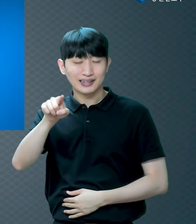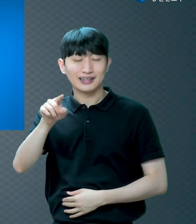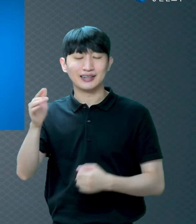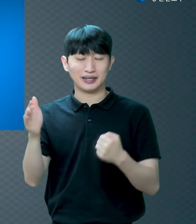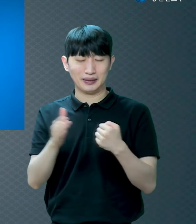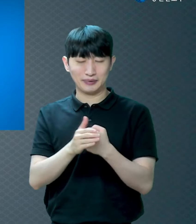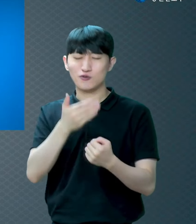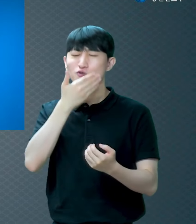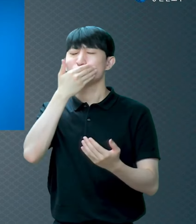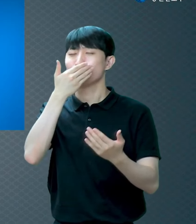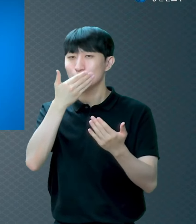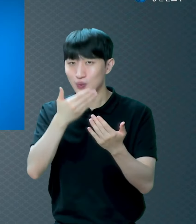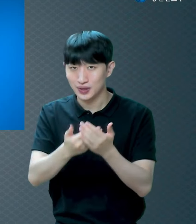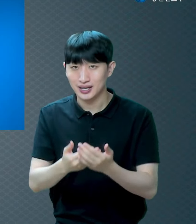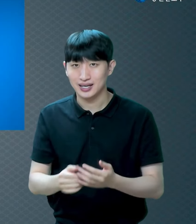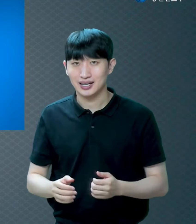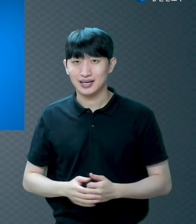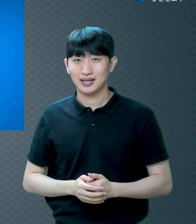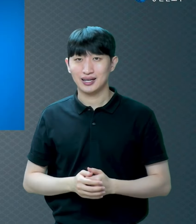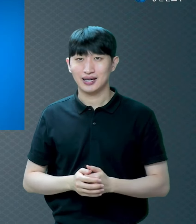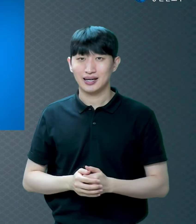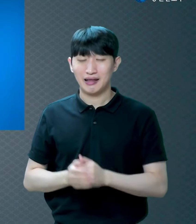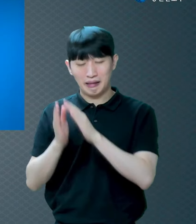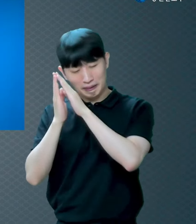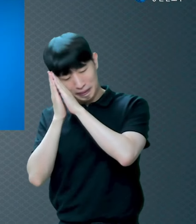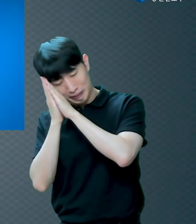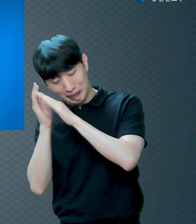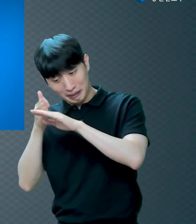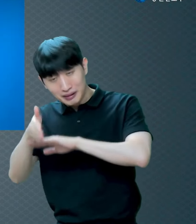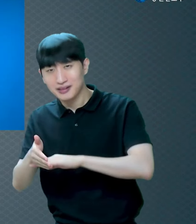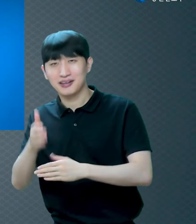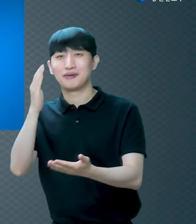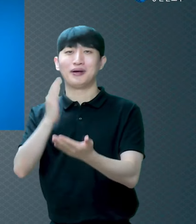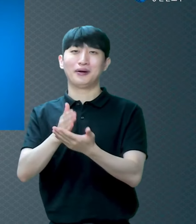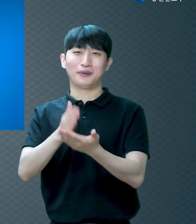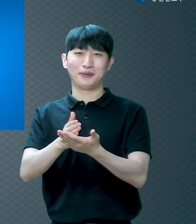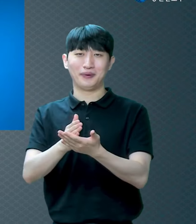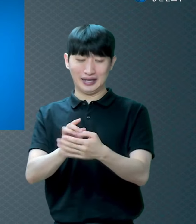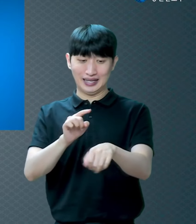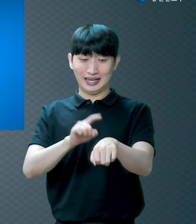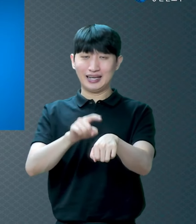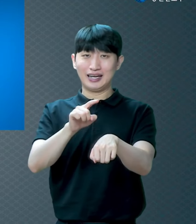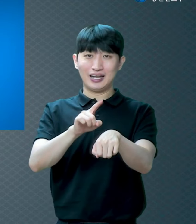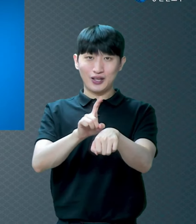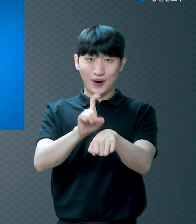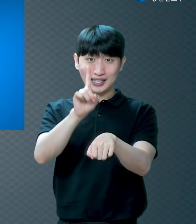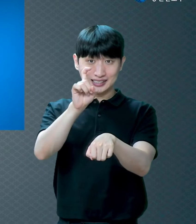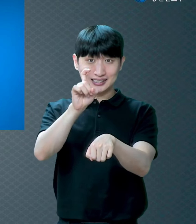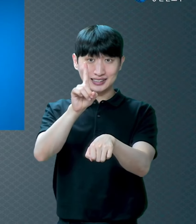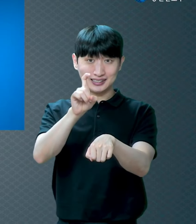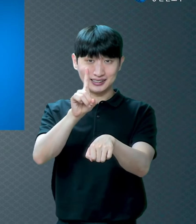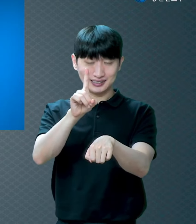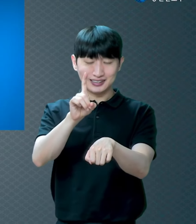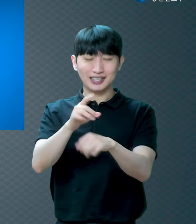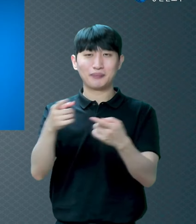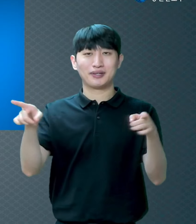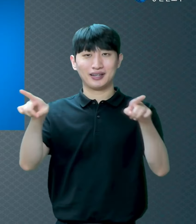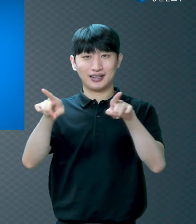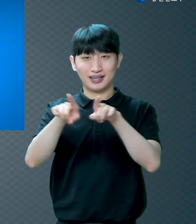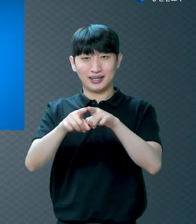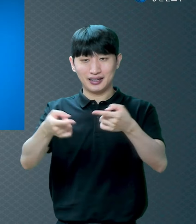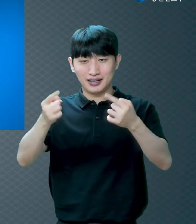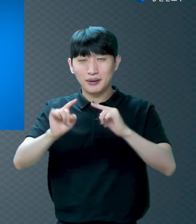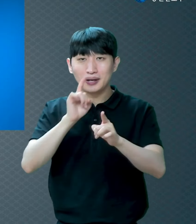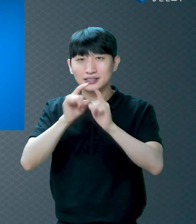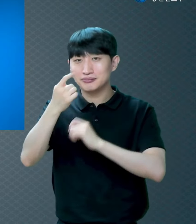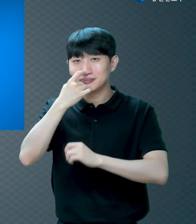늦지 마시고 내일 오전 11시에 같이 하셨으면 좋겠습니다